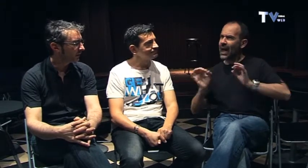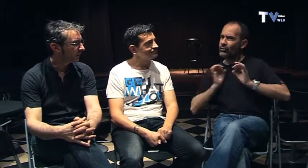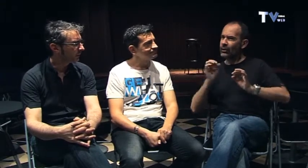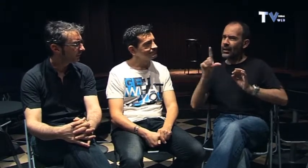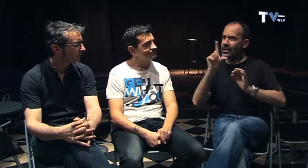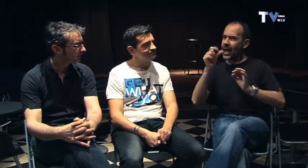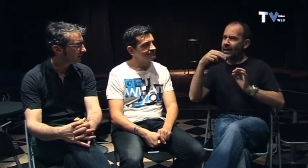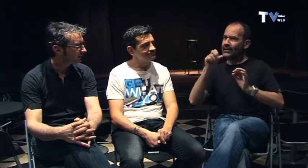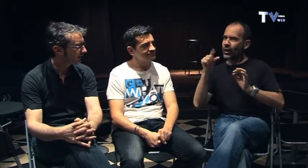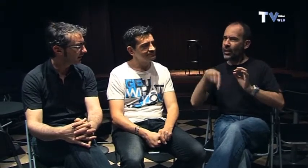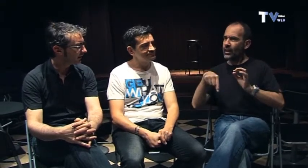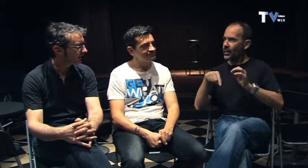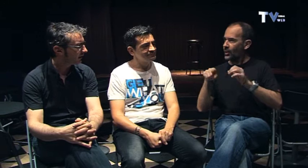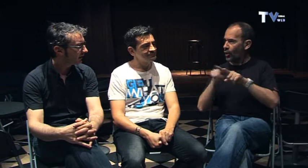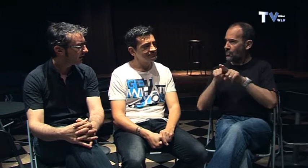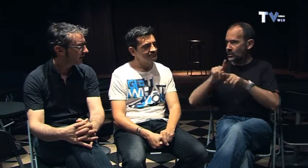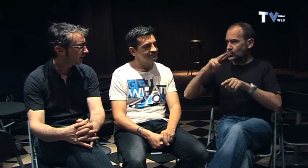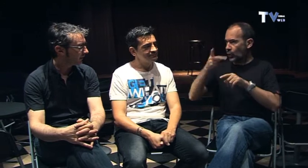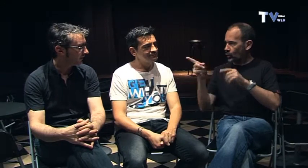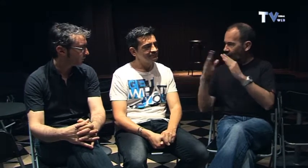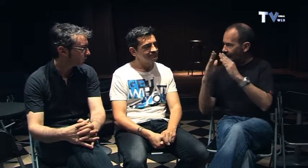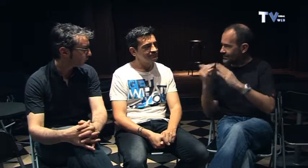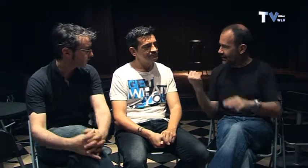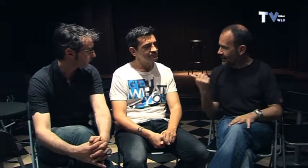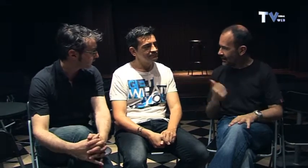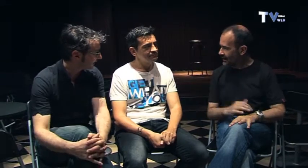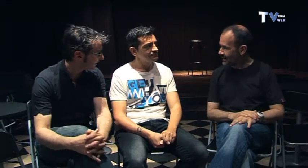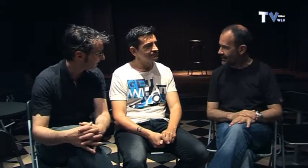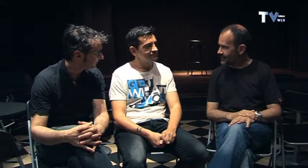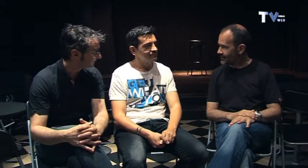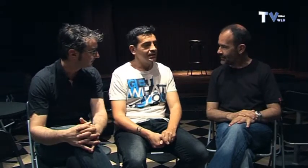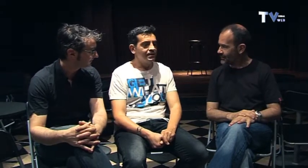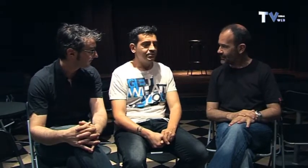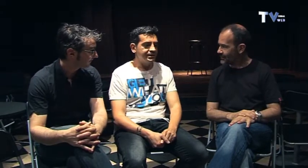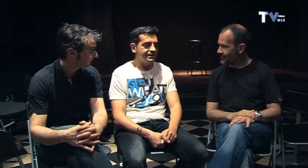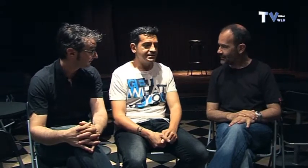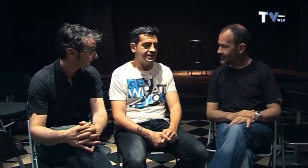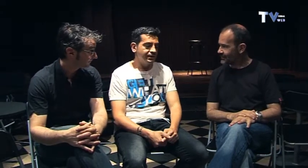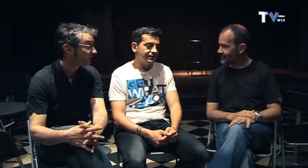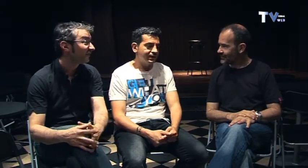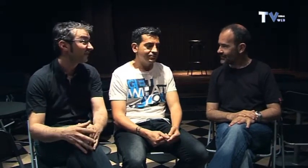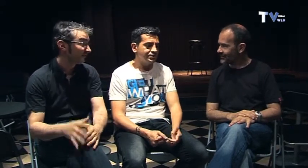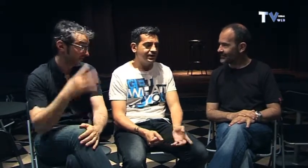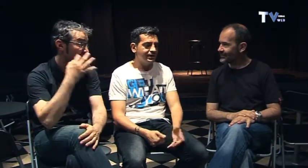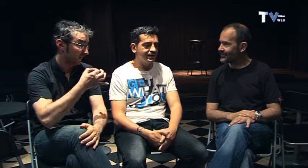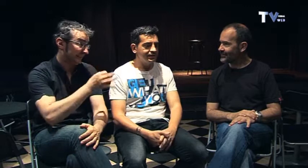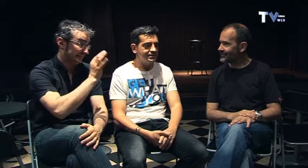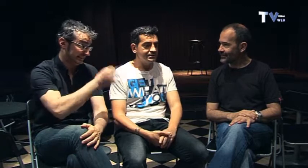Pero, como preguntamos, el Yanchol aquí ¿es tú como tu segunda casa? Pues sí, digamos que es